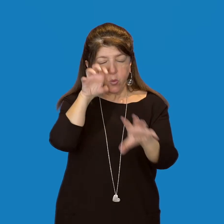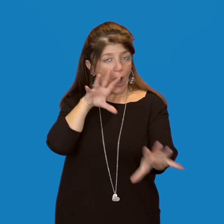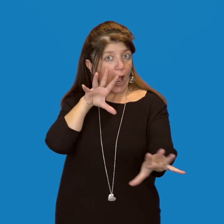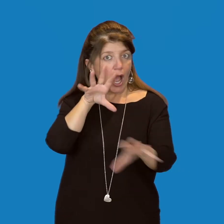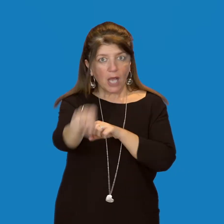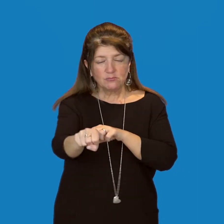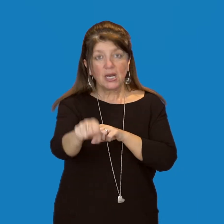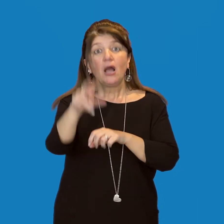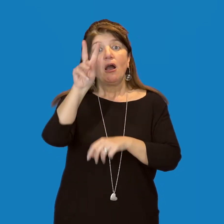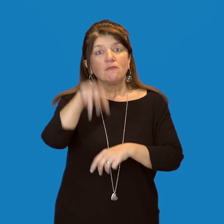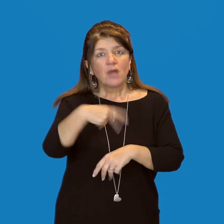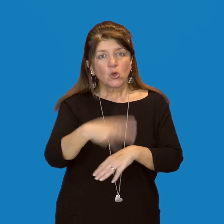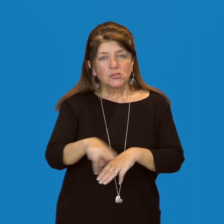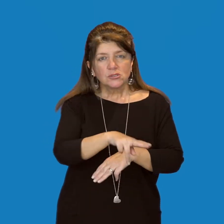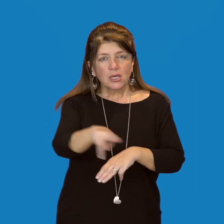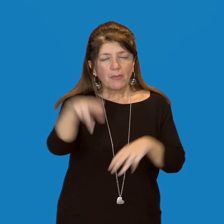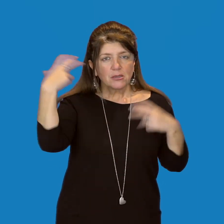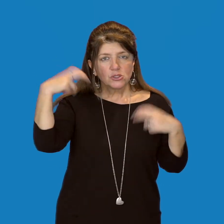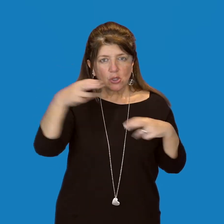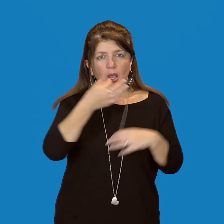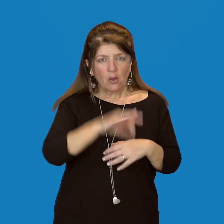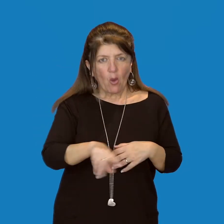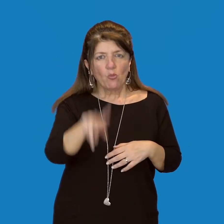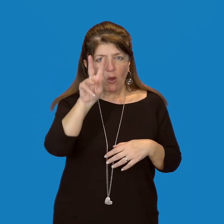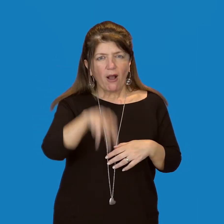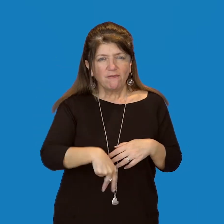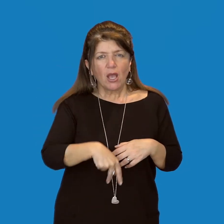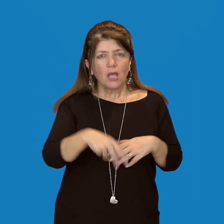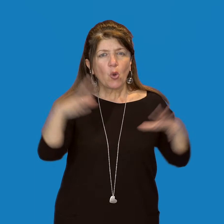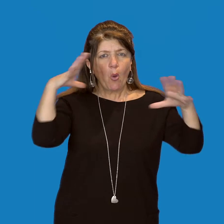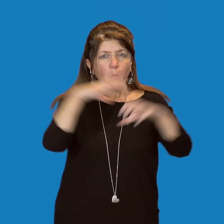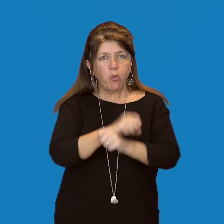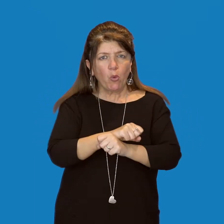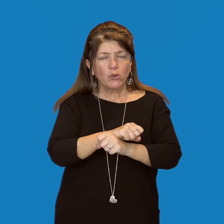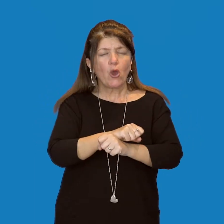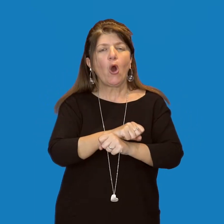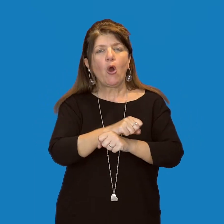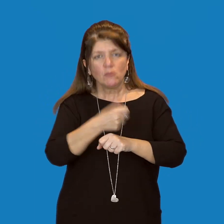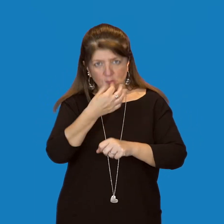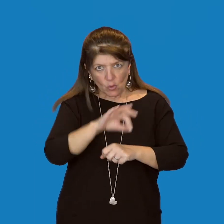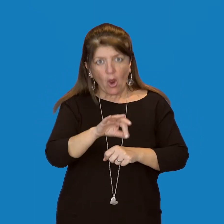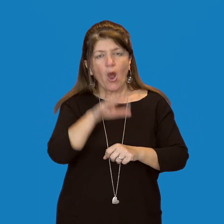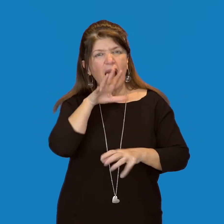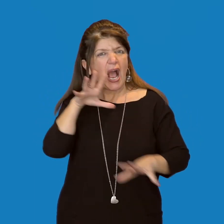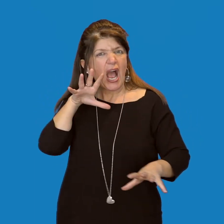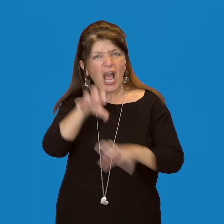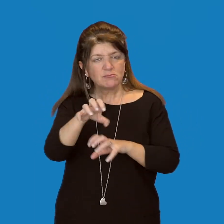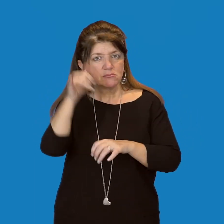Il serpente a sonagli quindi può cacciare anche al buio ed uccide la vittima grazie al suo mortale veleno,